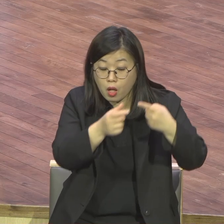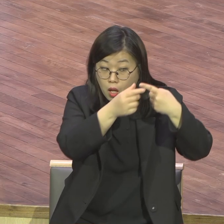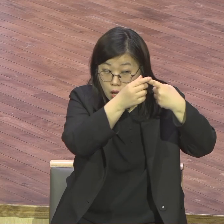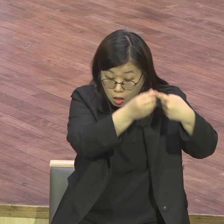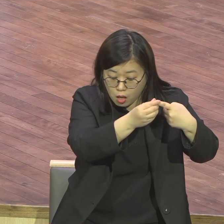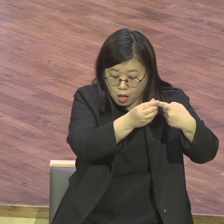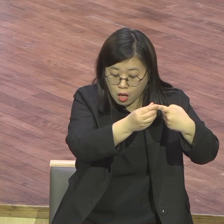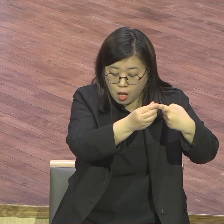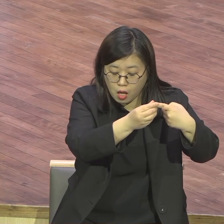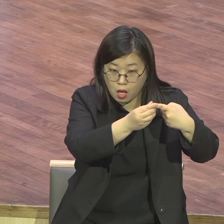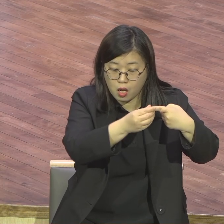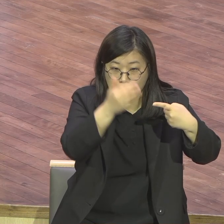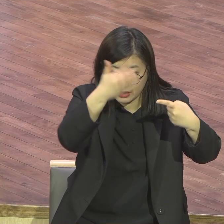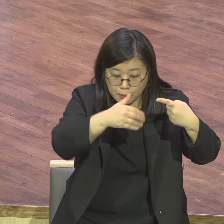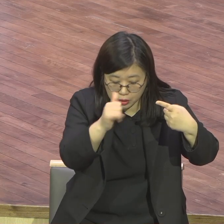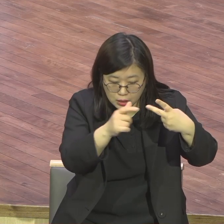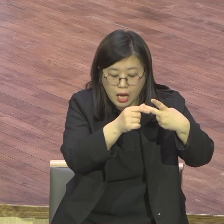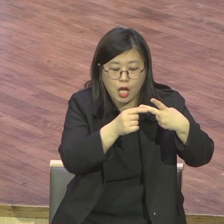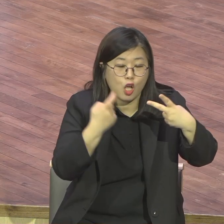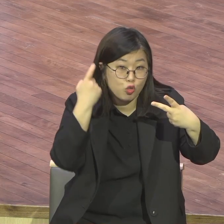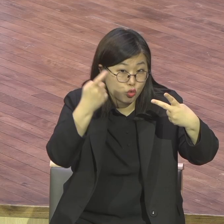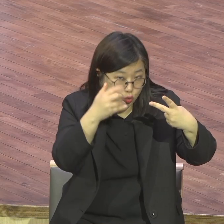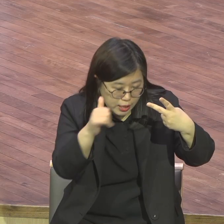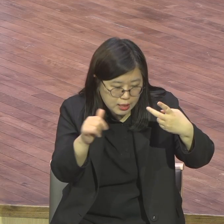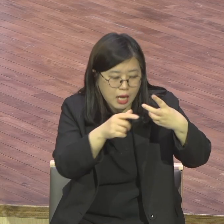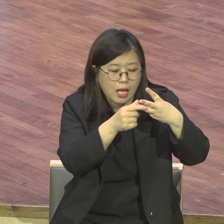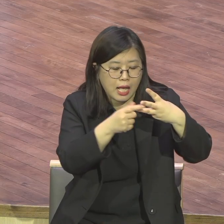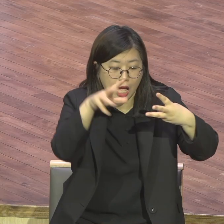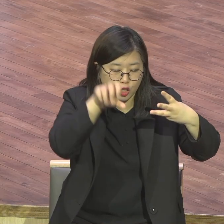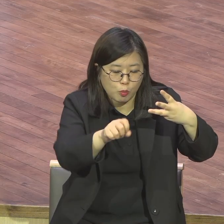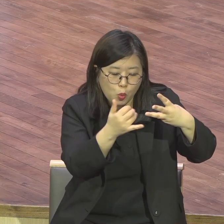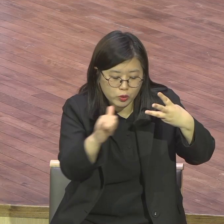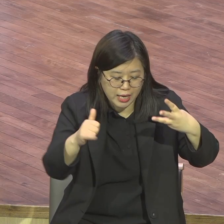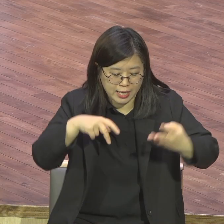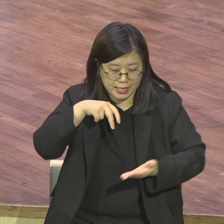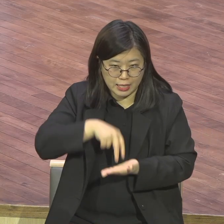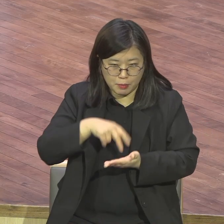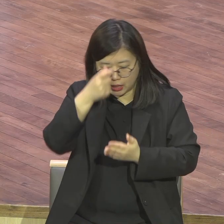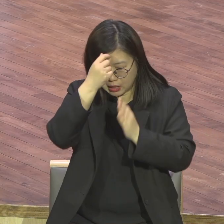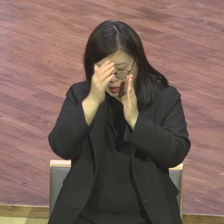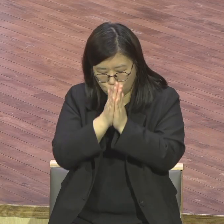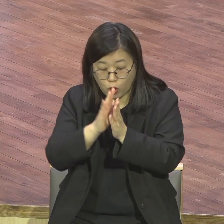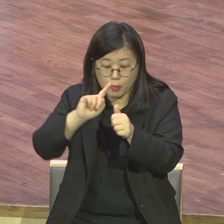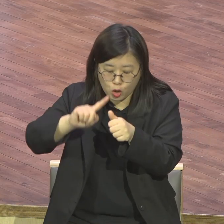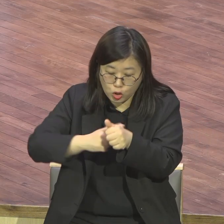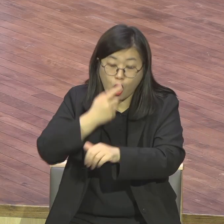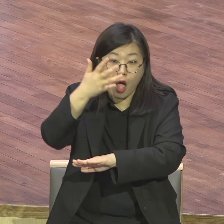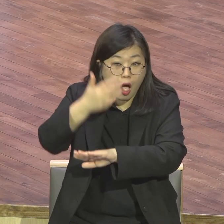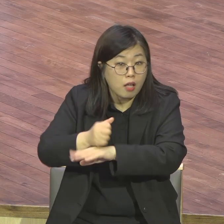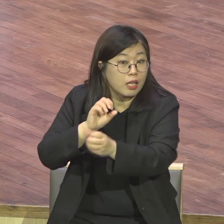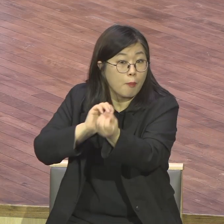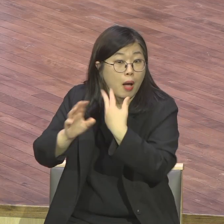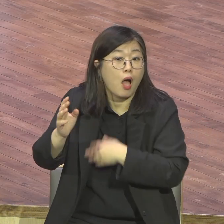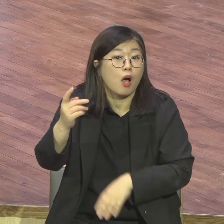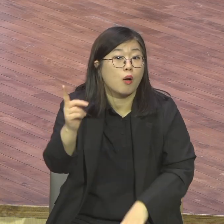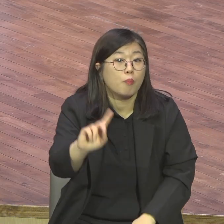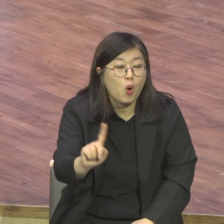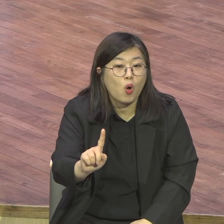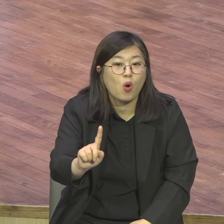한 응답을 받게 돼요. 전무 우리 신앙 시원은요. 사실 이거 어때야 돼요? 전무